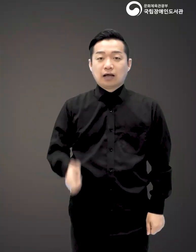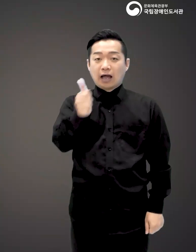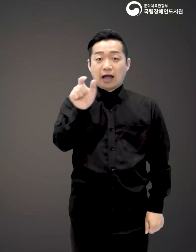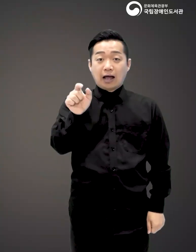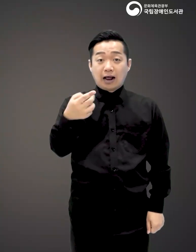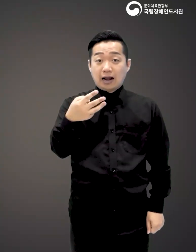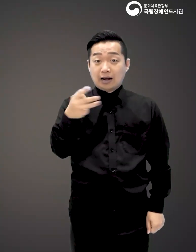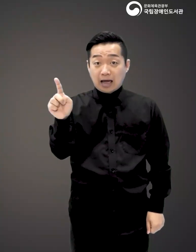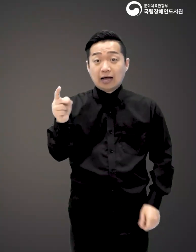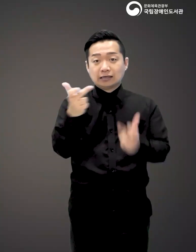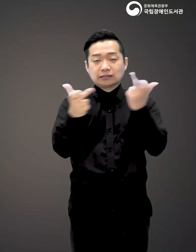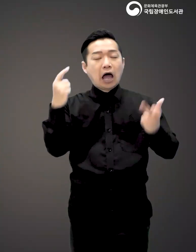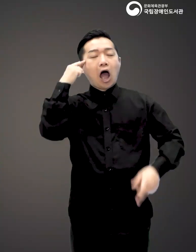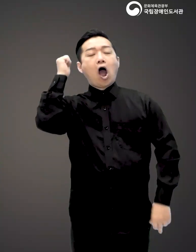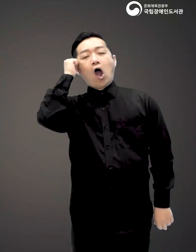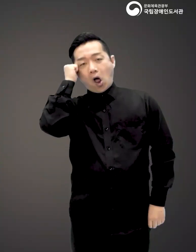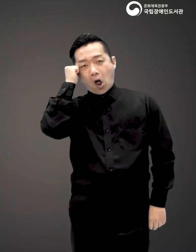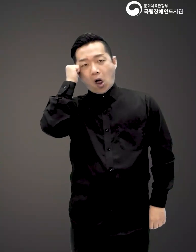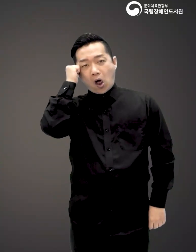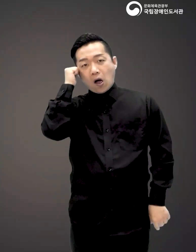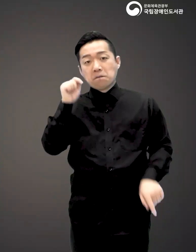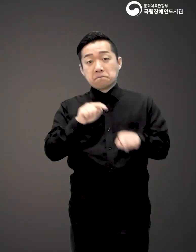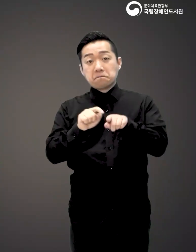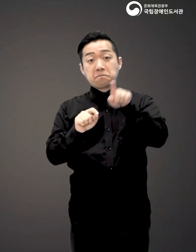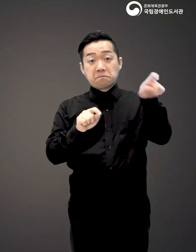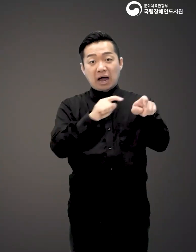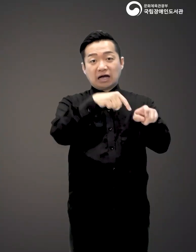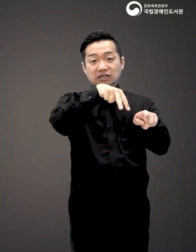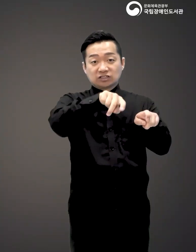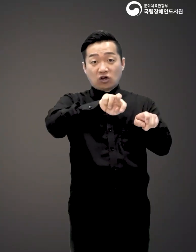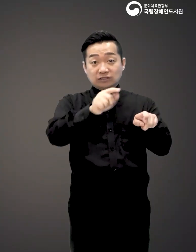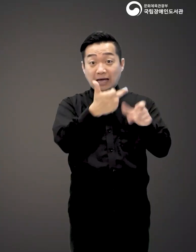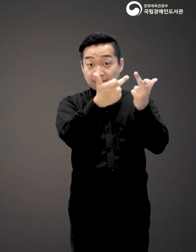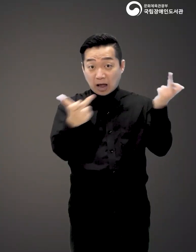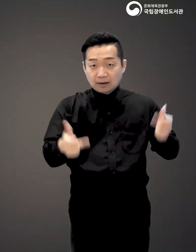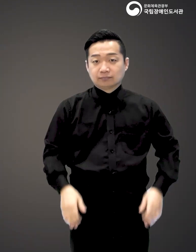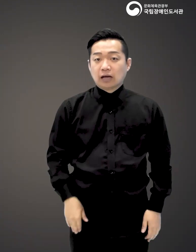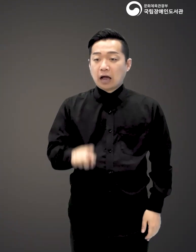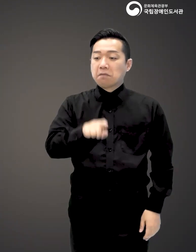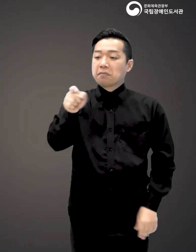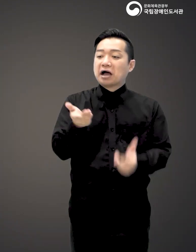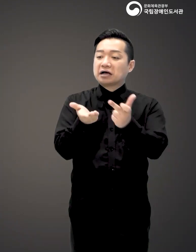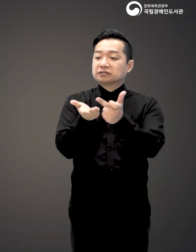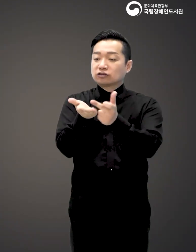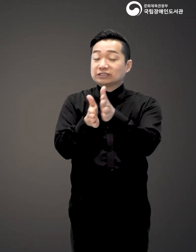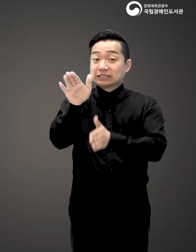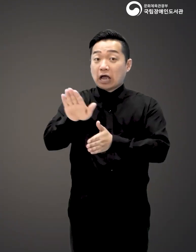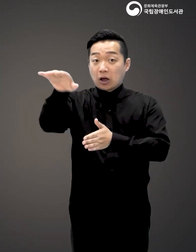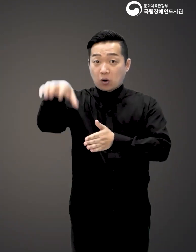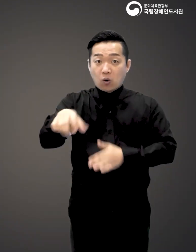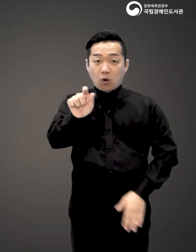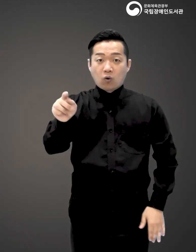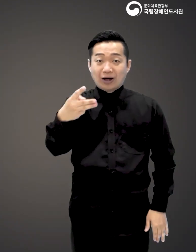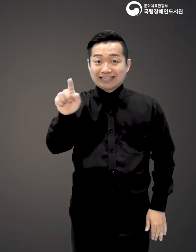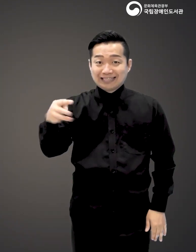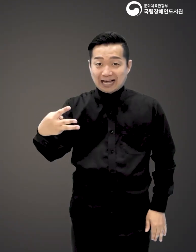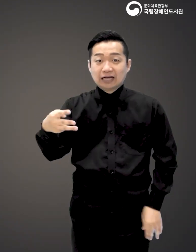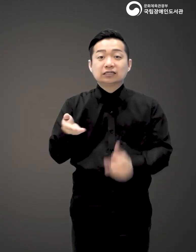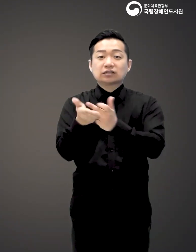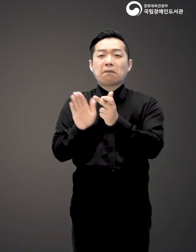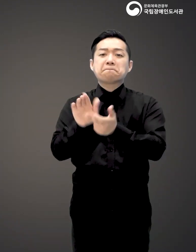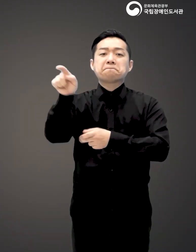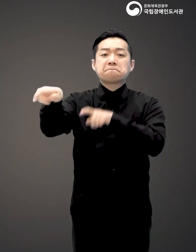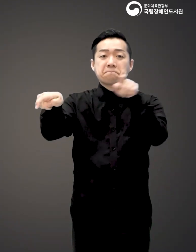한라산을 백에 삼아놓고 한발은 성산일출봉에 한발은 제주시 앞바다의 관탈섬까지